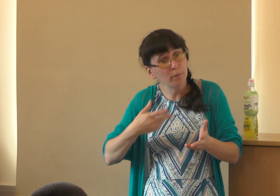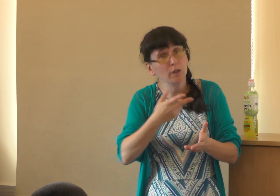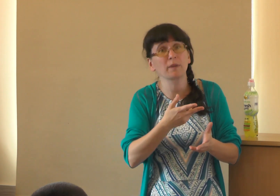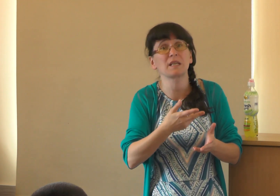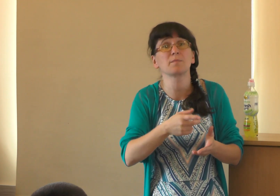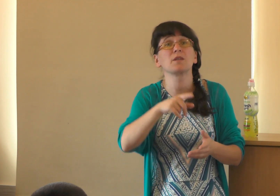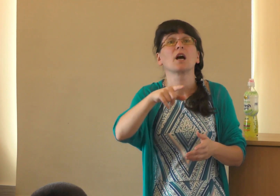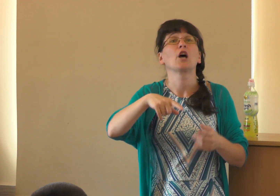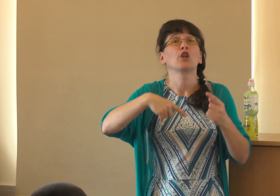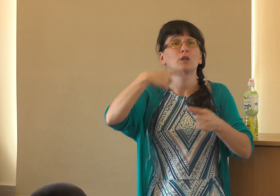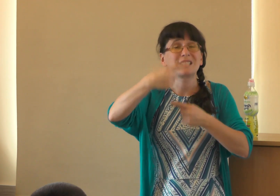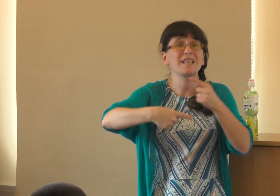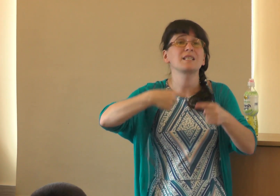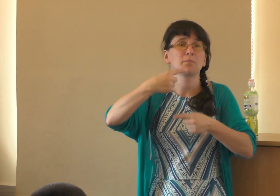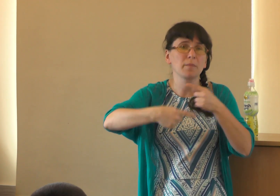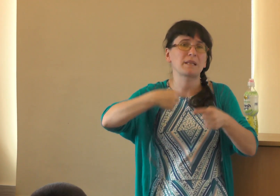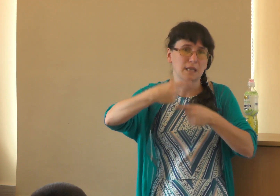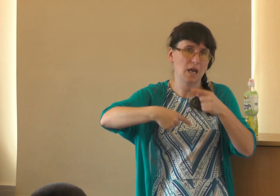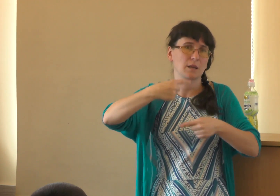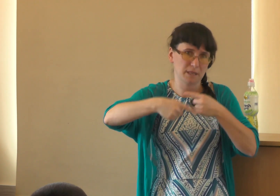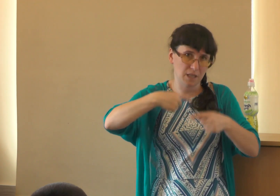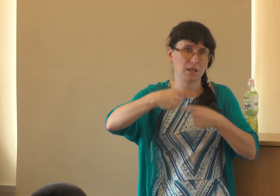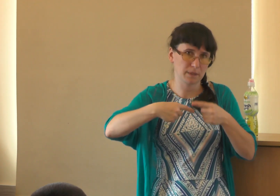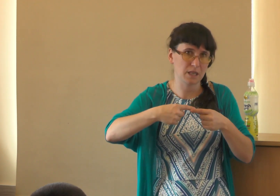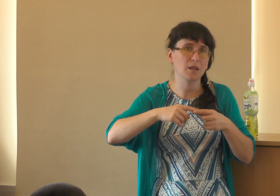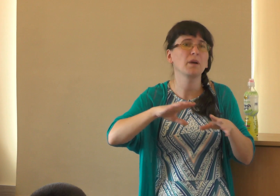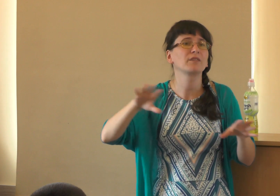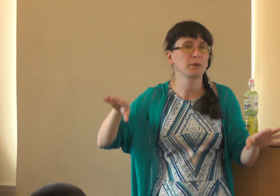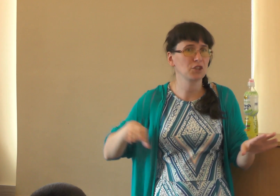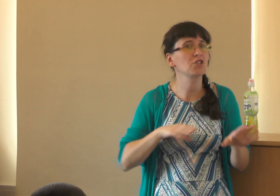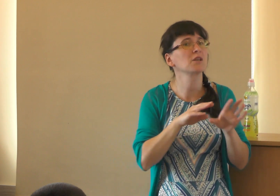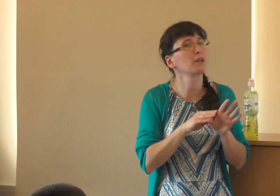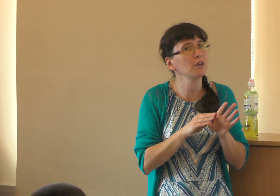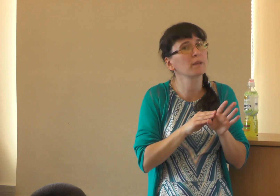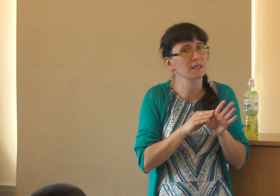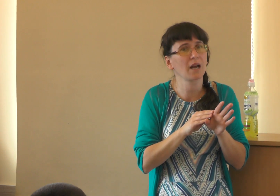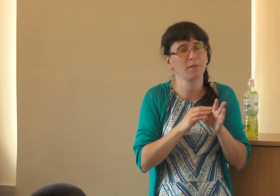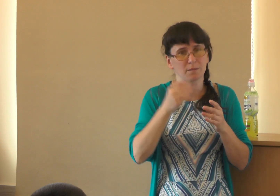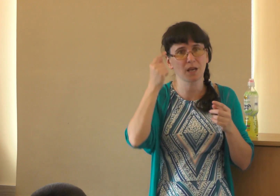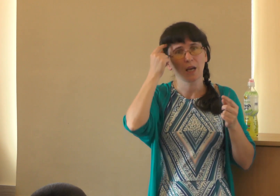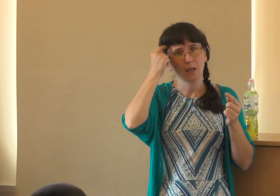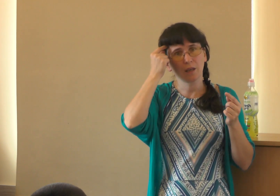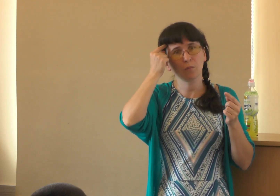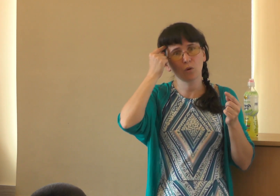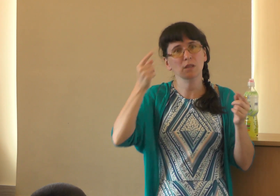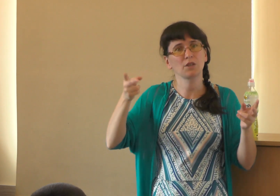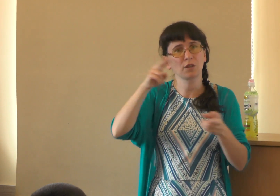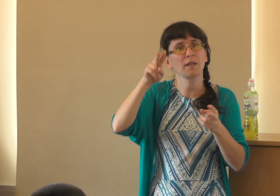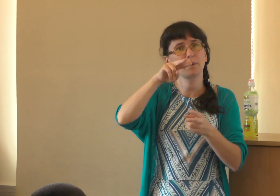ребенок подстраивает под них. То есть, если мы постоянно, постоянно, постоянно, мы автоматически под них подстраиваемся. И мозг начинает